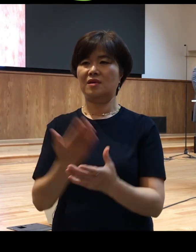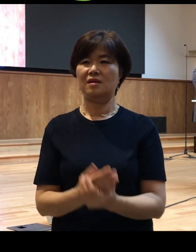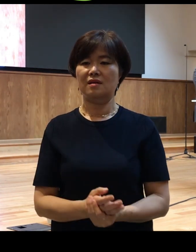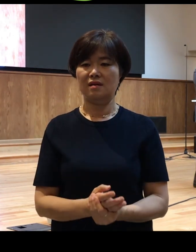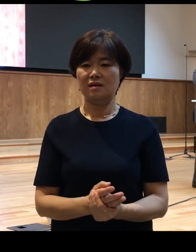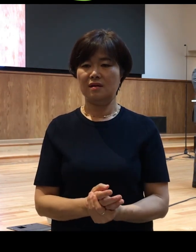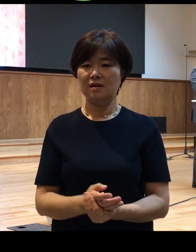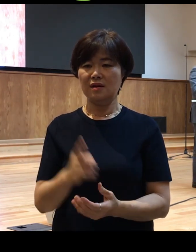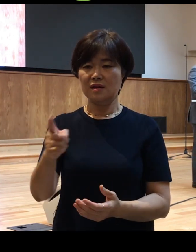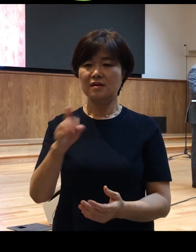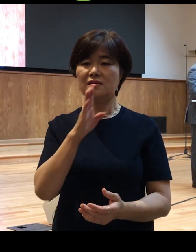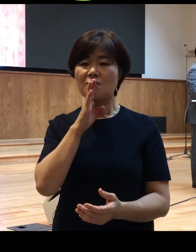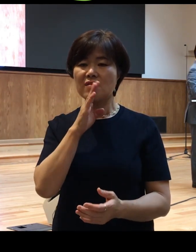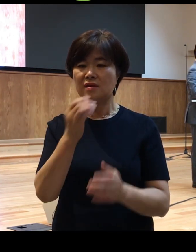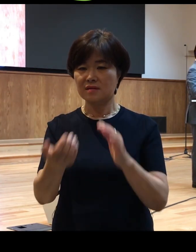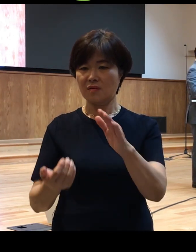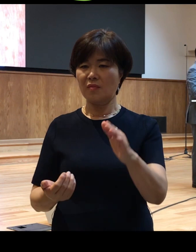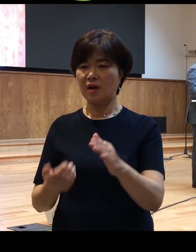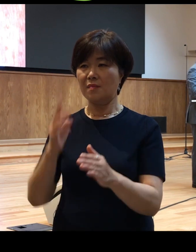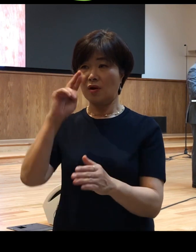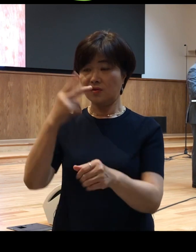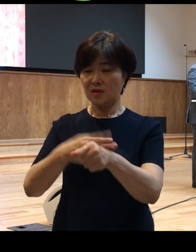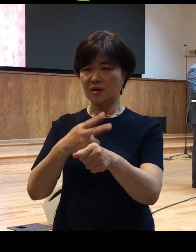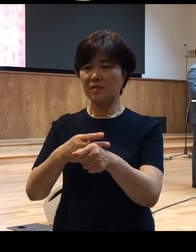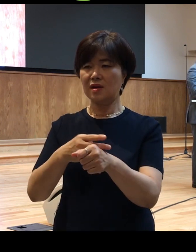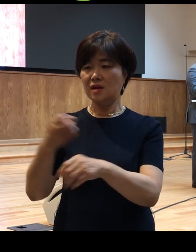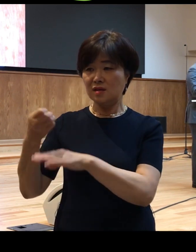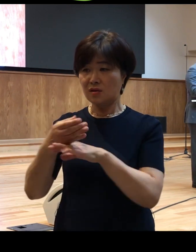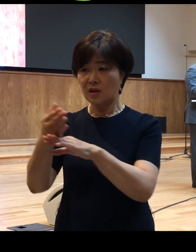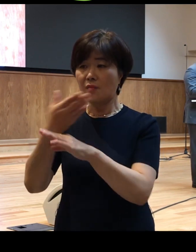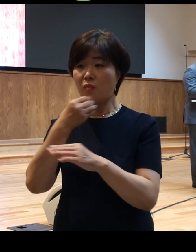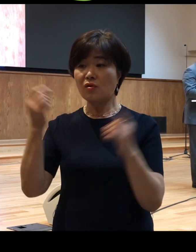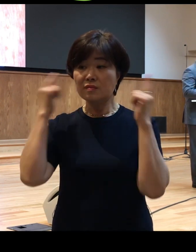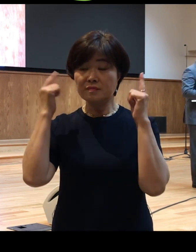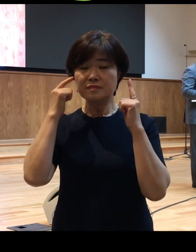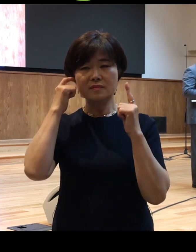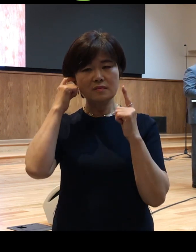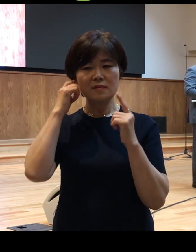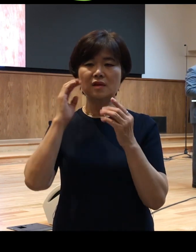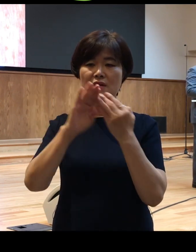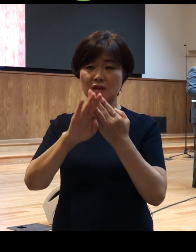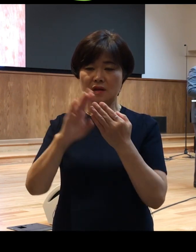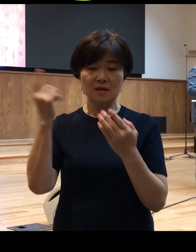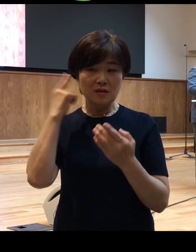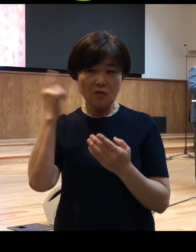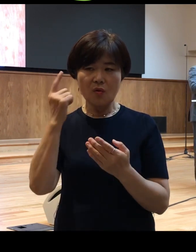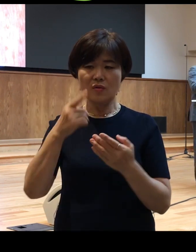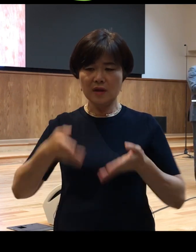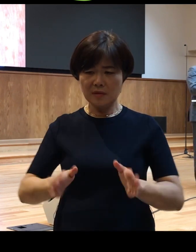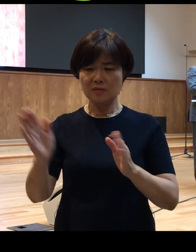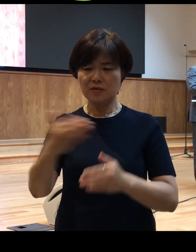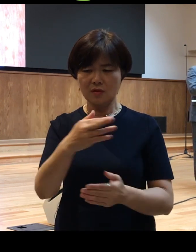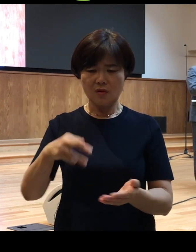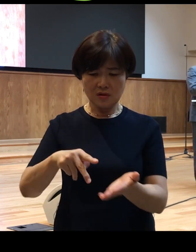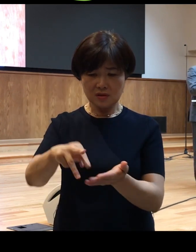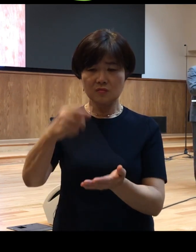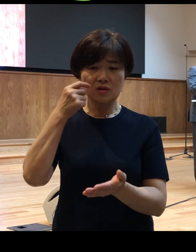전반부에 바울이 전한 보금을 듣고 나면서부터 걷지 못하던 이 사람이 간절한 마음으로 구원